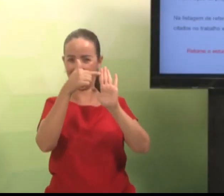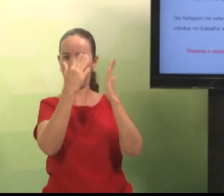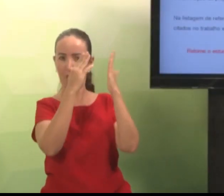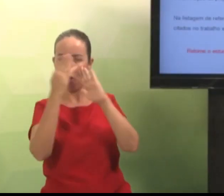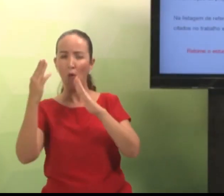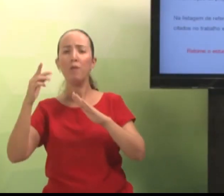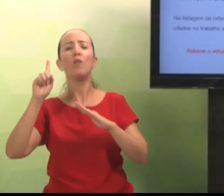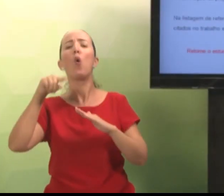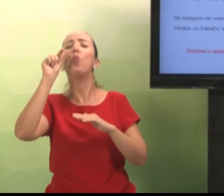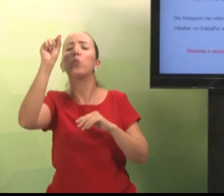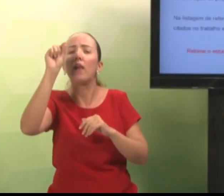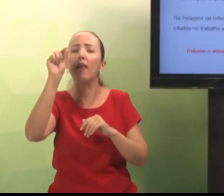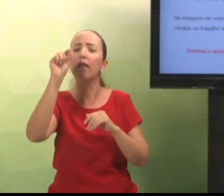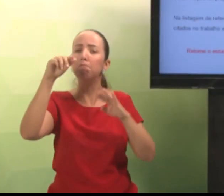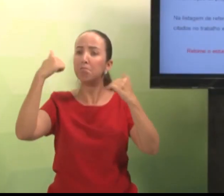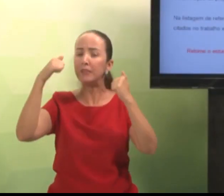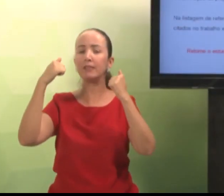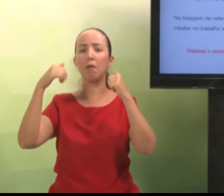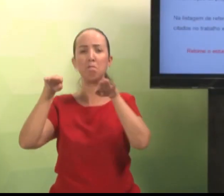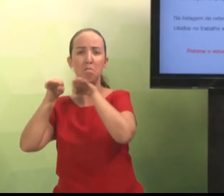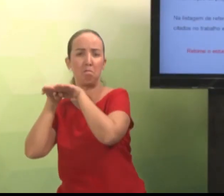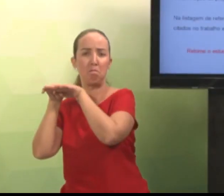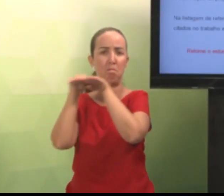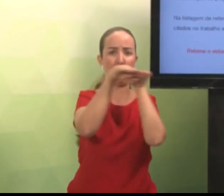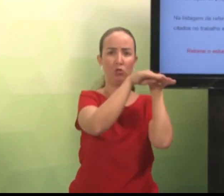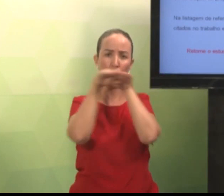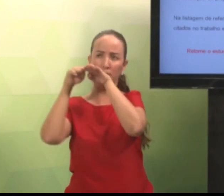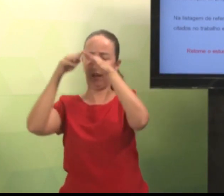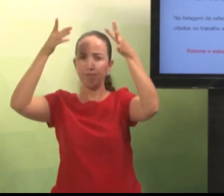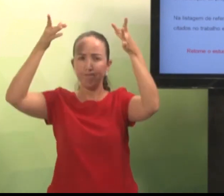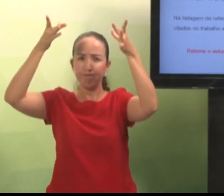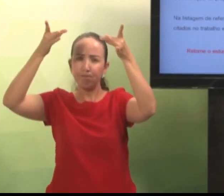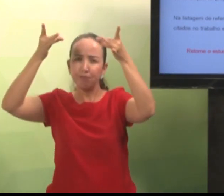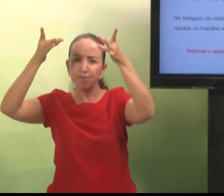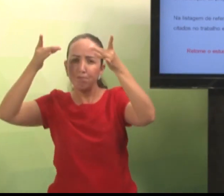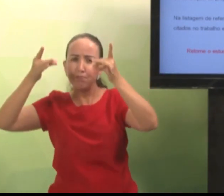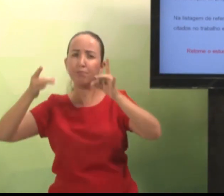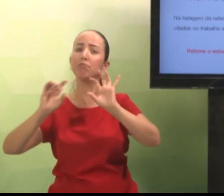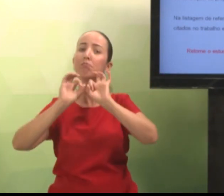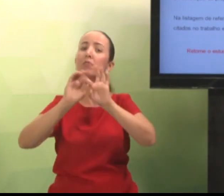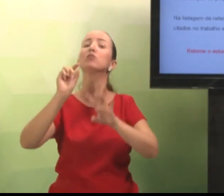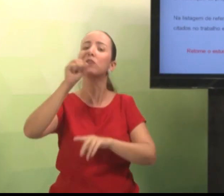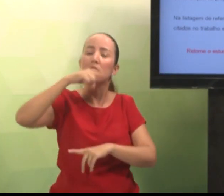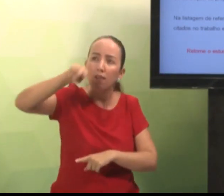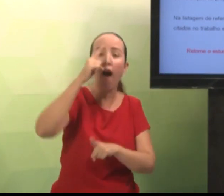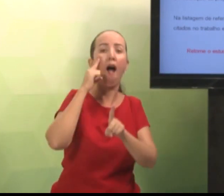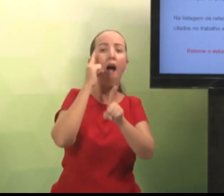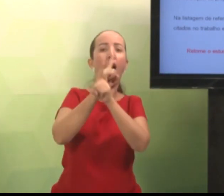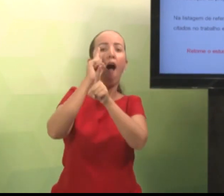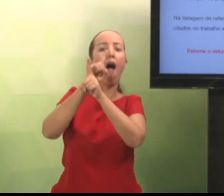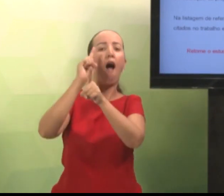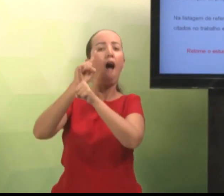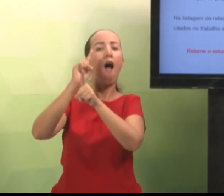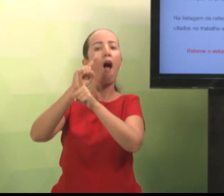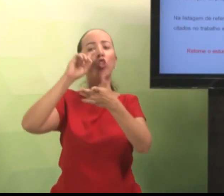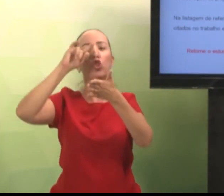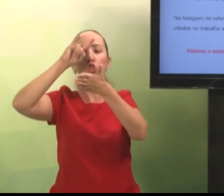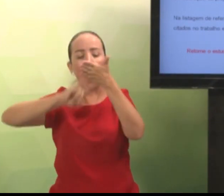Então, quando você for fazer as suas referências. É necessário que haja o que? Uma padronização. Então, vocês devem